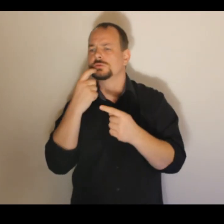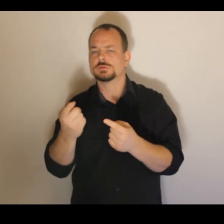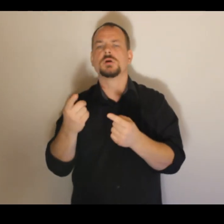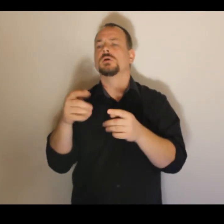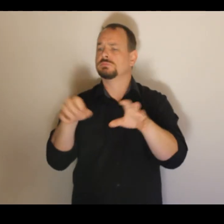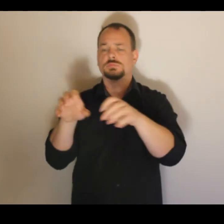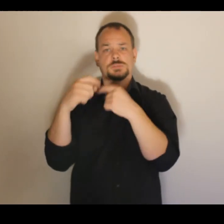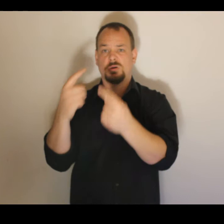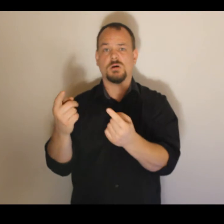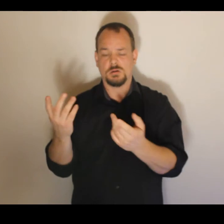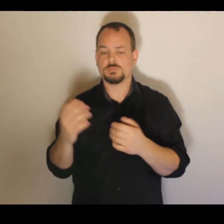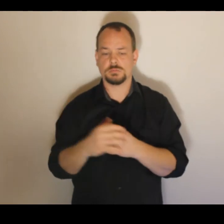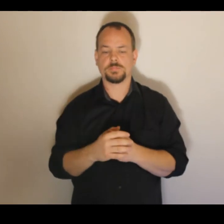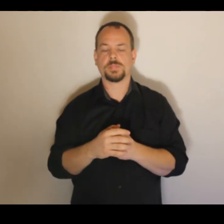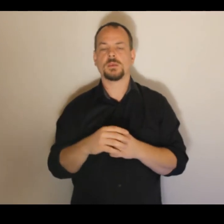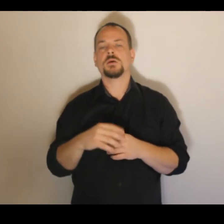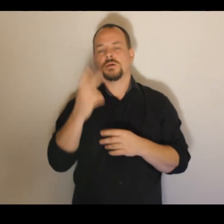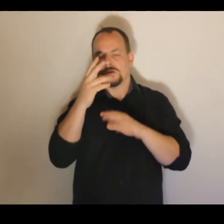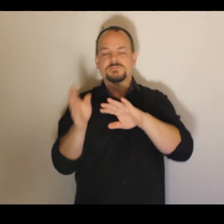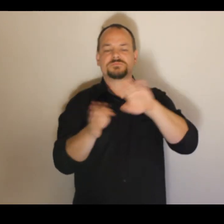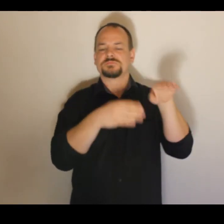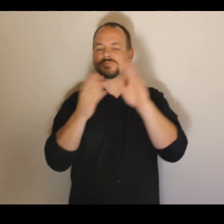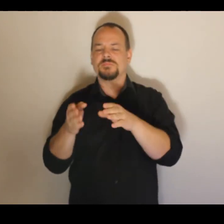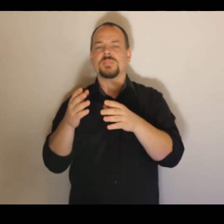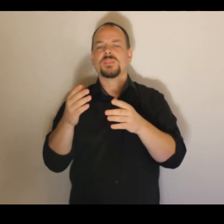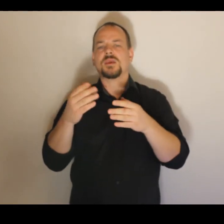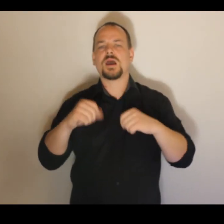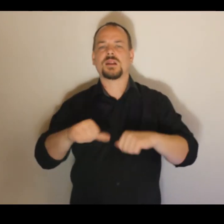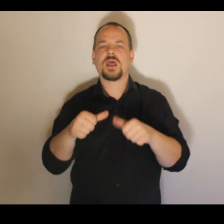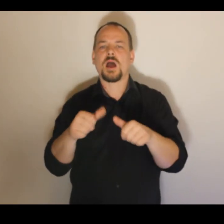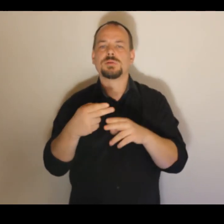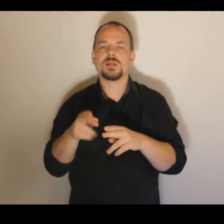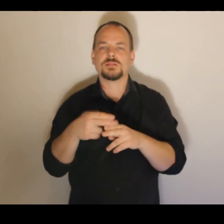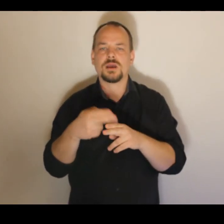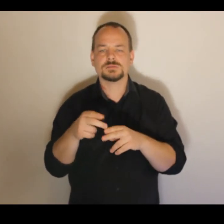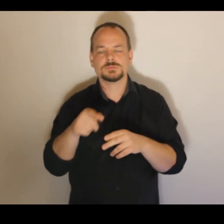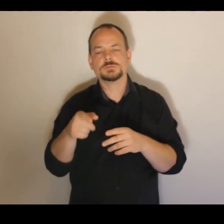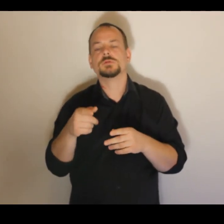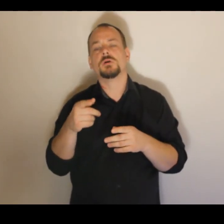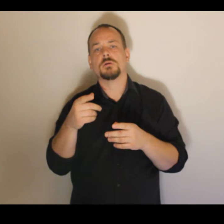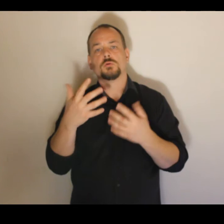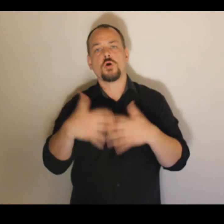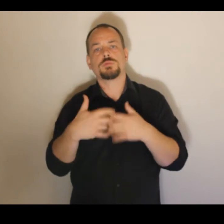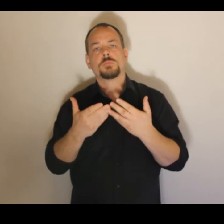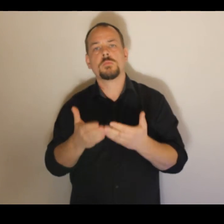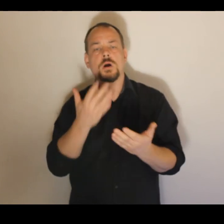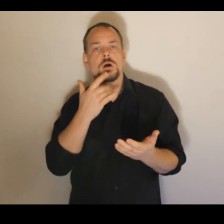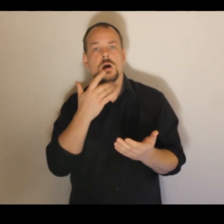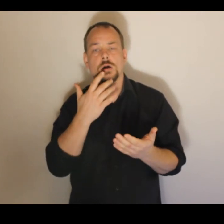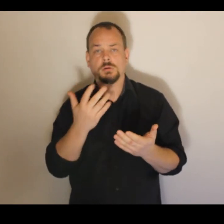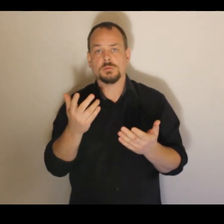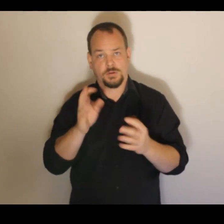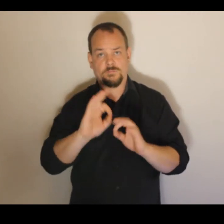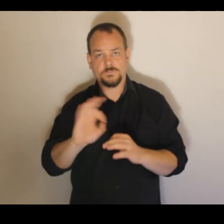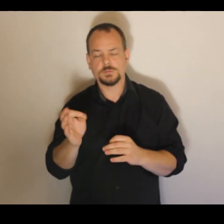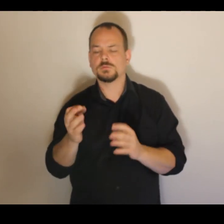kdy se dostáváme k tzv. rehabilitačním robotům, tedy příjme interakci s dvou řídicích systémů, jednoho